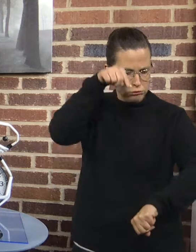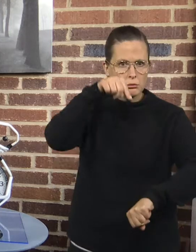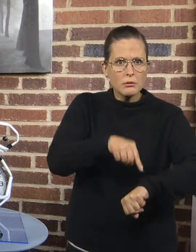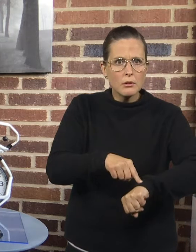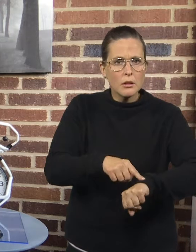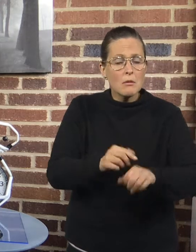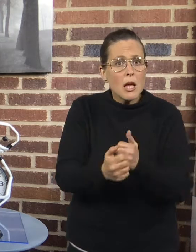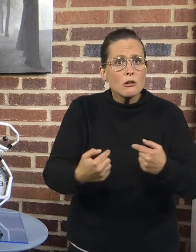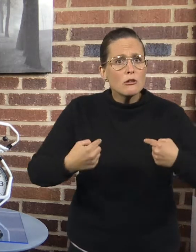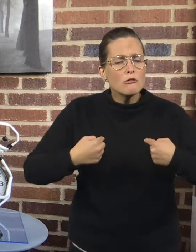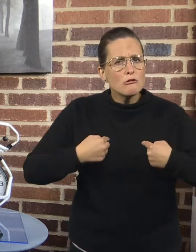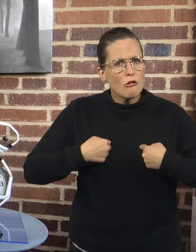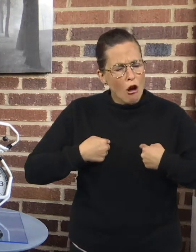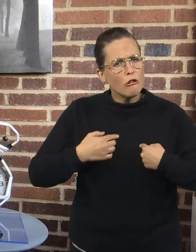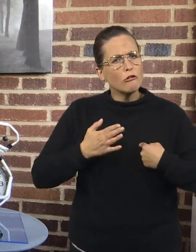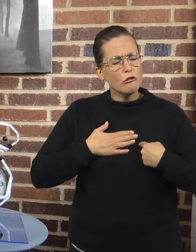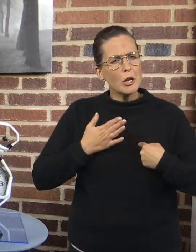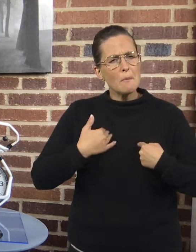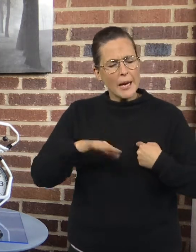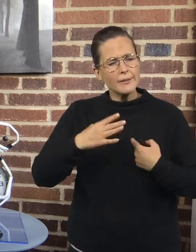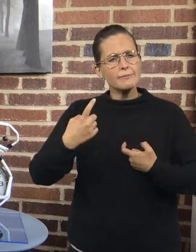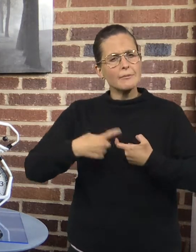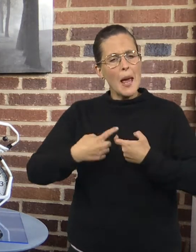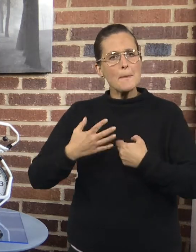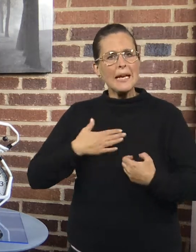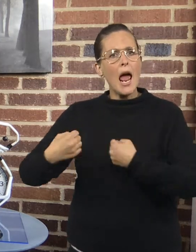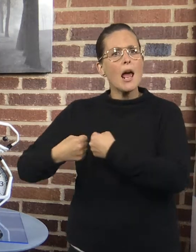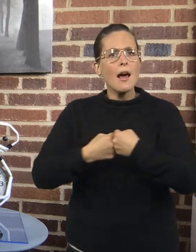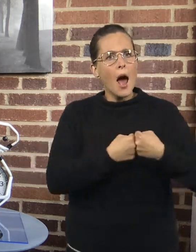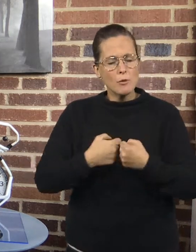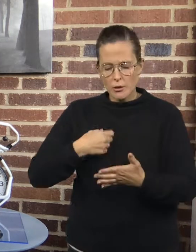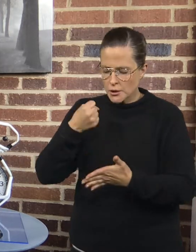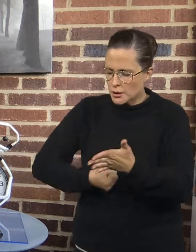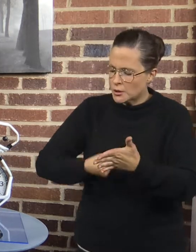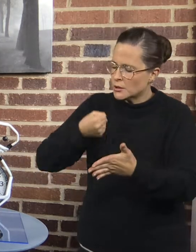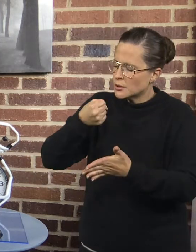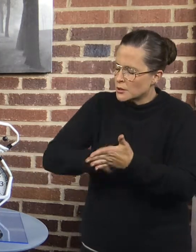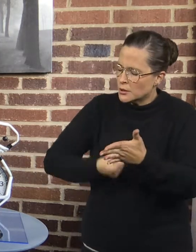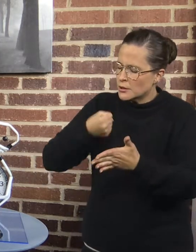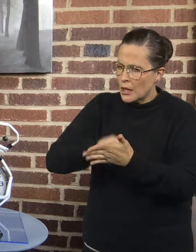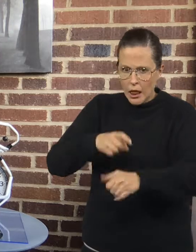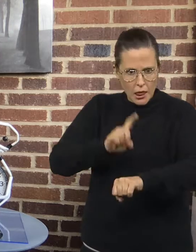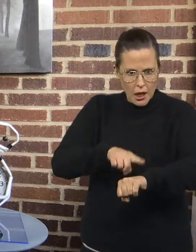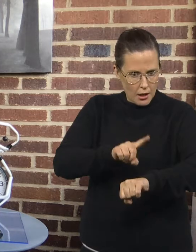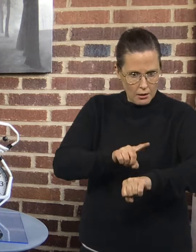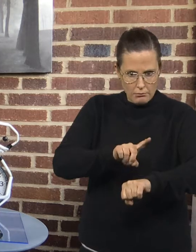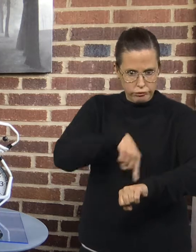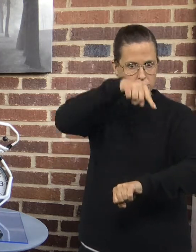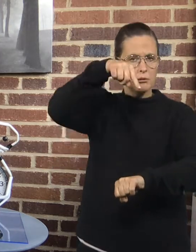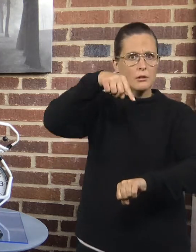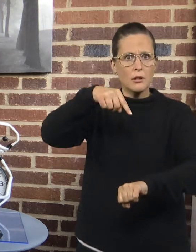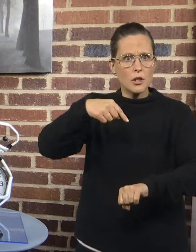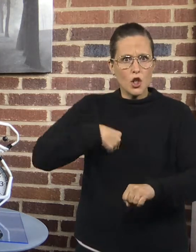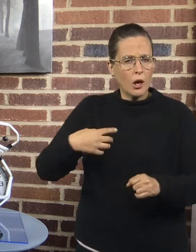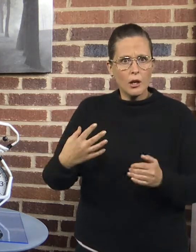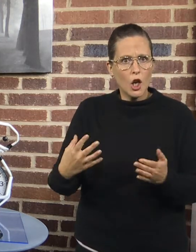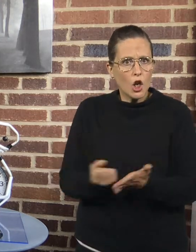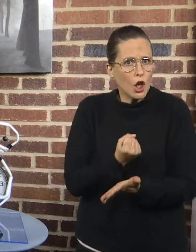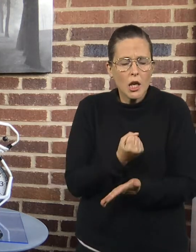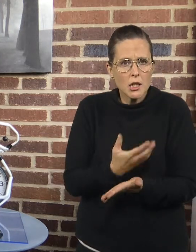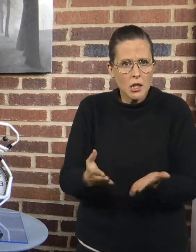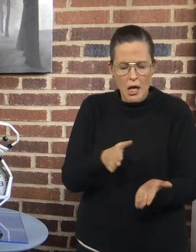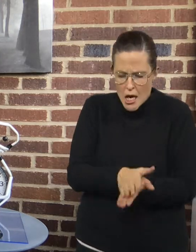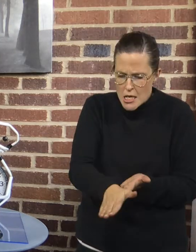att tiden går snabbare. Men för mig handlar det främst om den kamp jag bedriver. Det känns som att tiden rinner iväg utan att jag